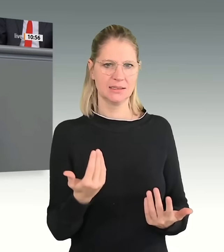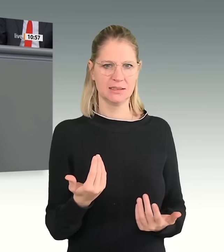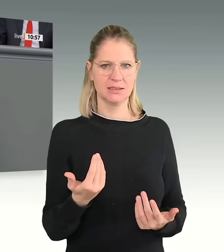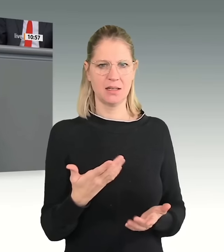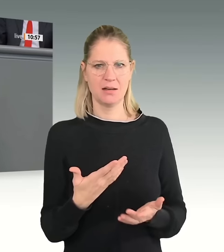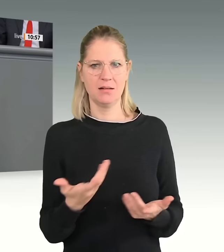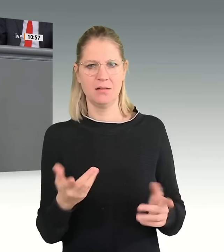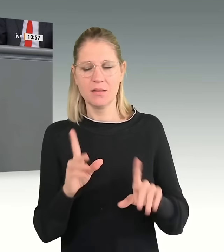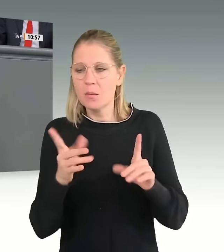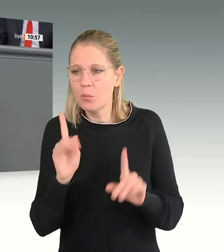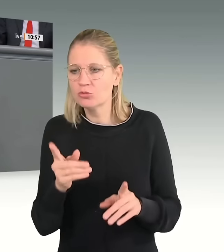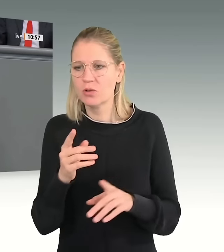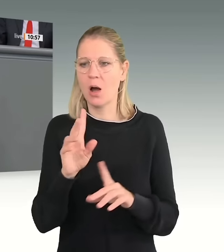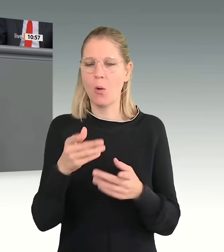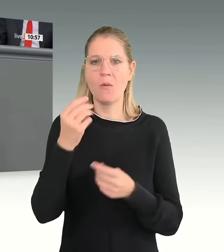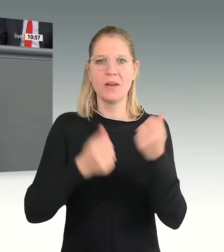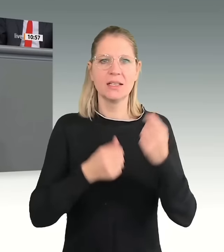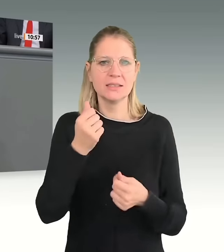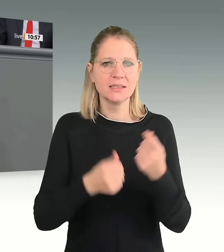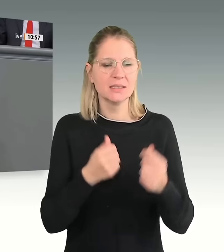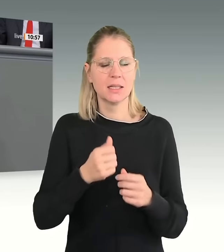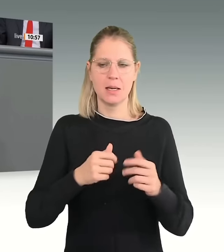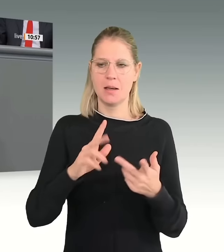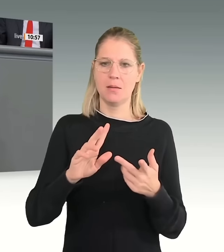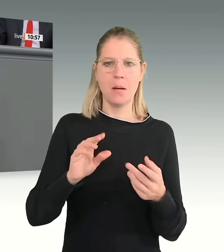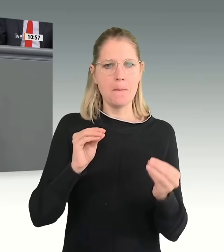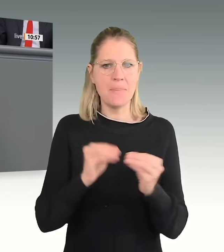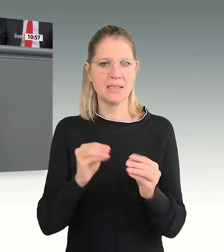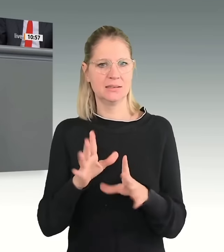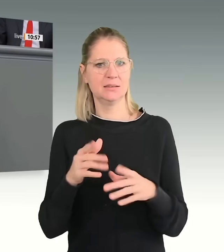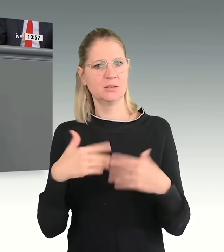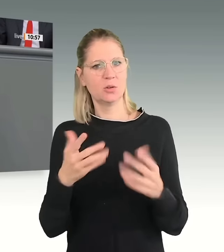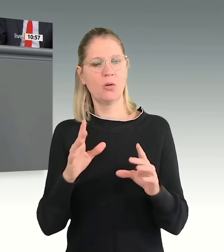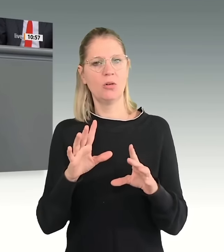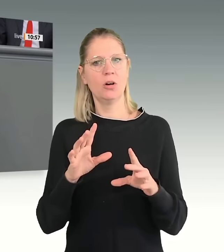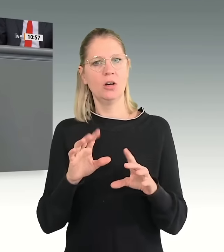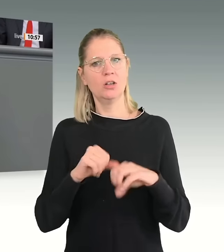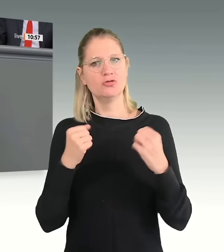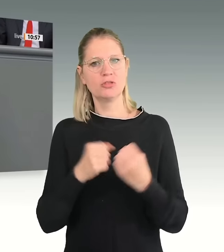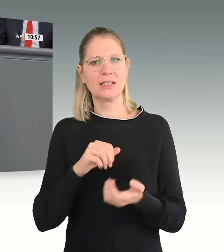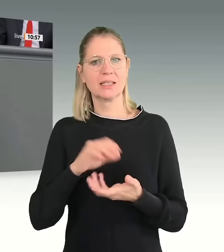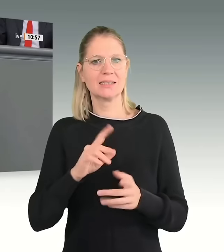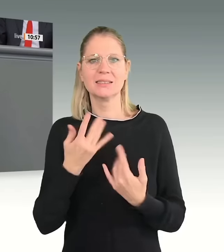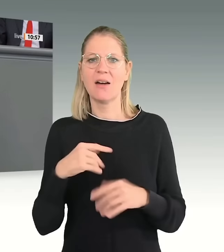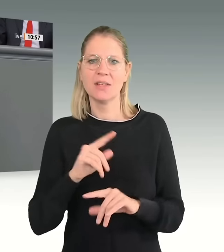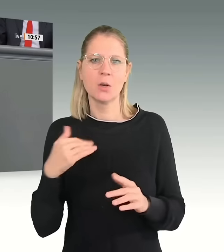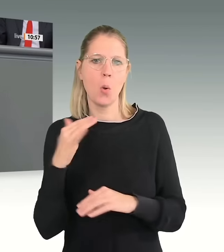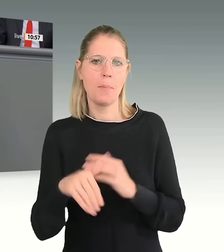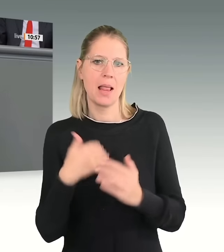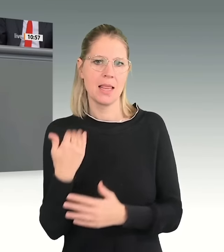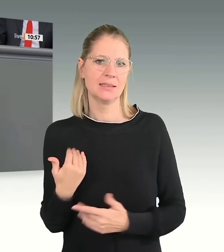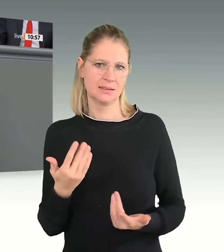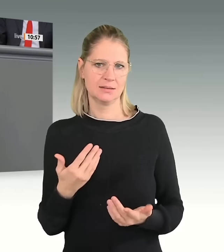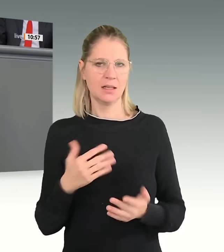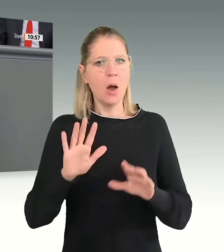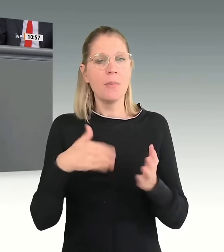Dänemark orientieren, dort, wo auch Sozialdemokraten am Werk sind, die aber erkannt haben, dass Integration nicht grenzenlos